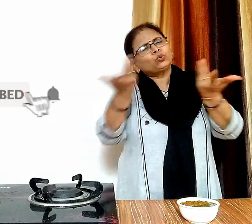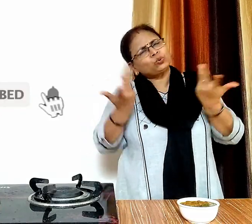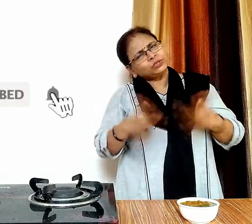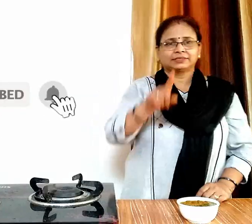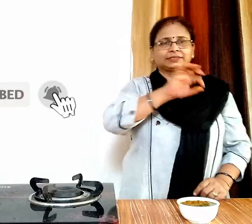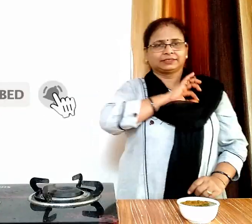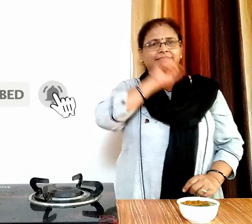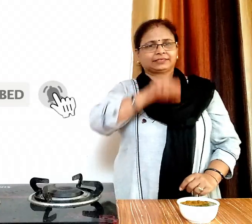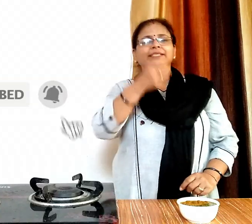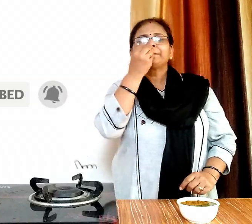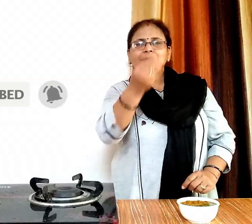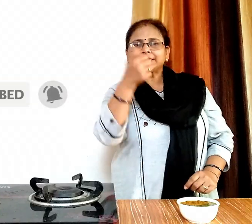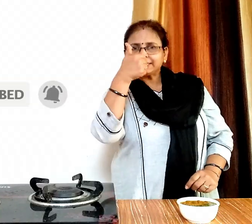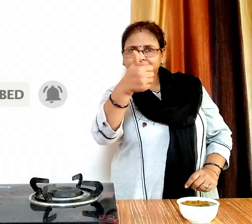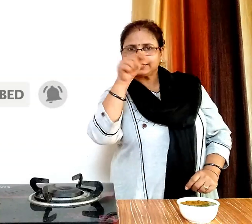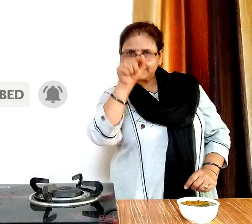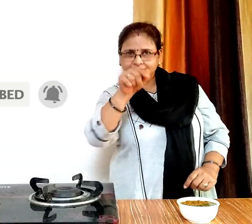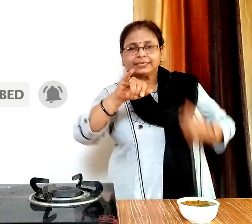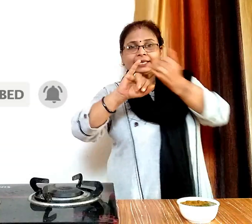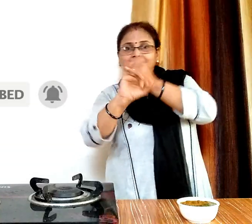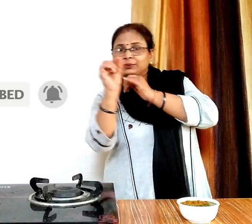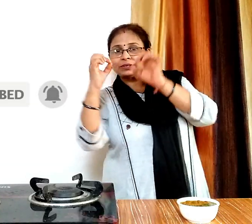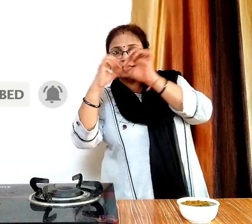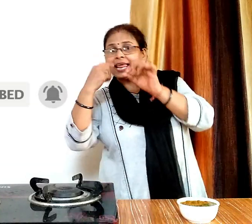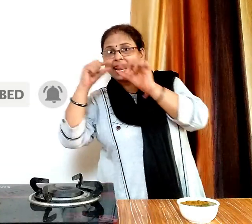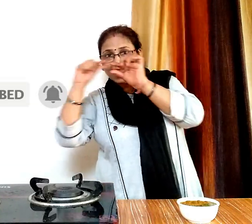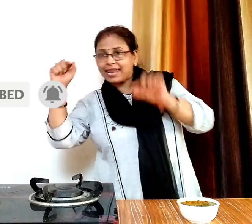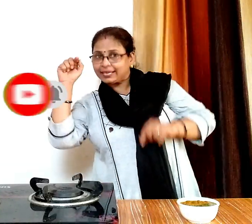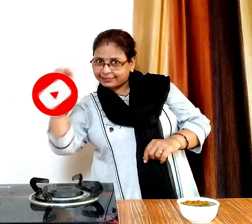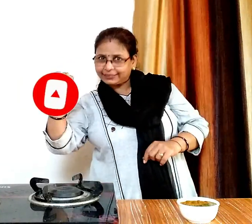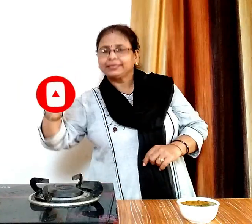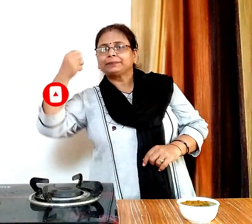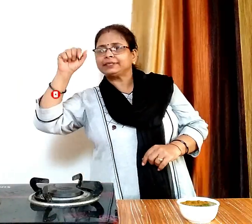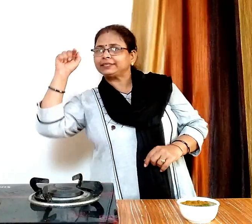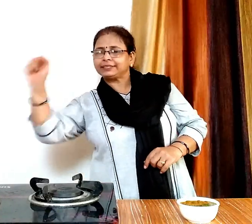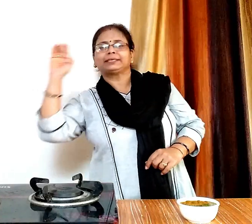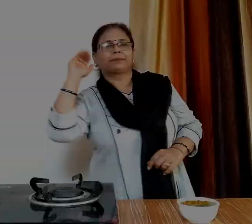अगर आपको मेरी वीडियो पसंद आयो तो इस वीडियो को लाइक और शेनल को सब्सक्राइब करना ना पूलें